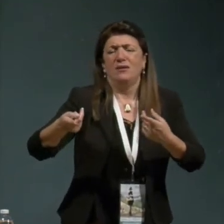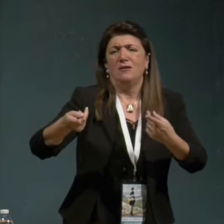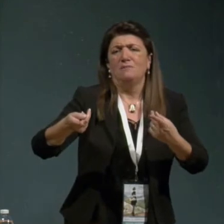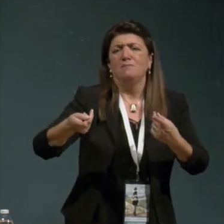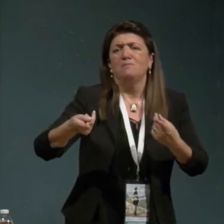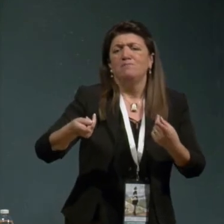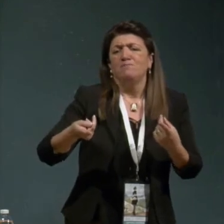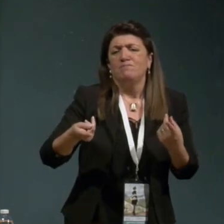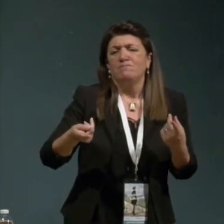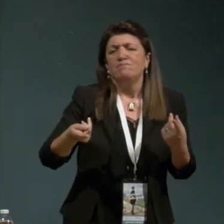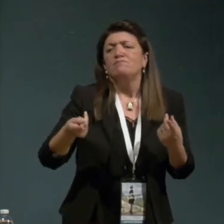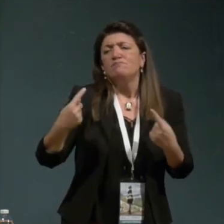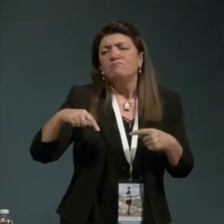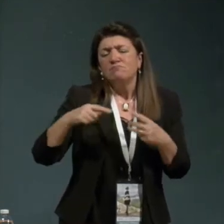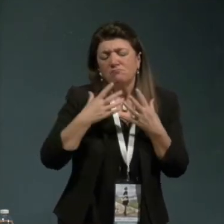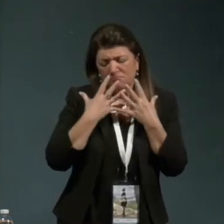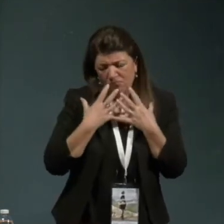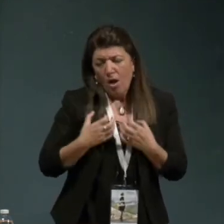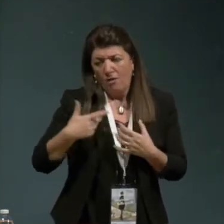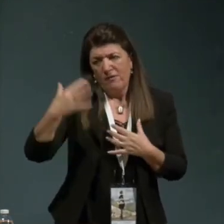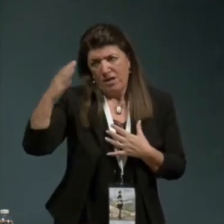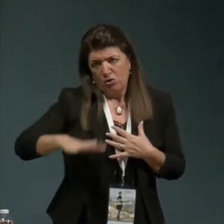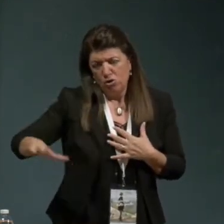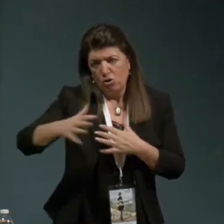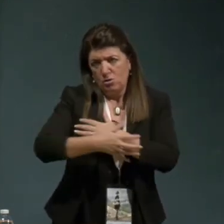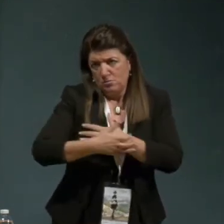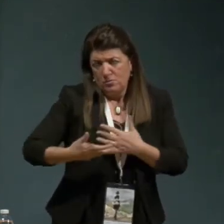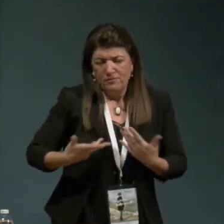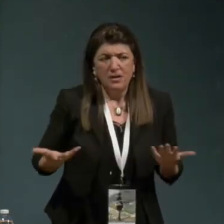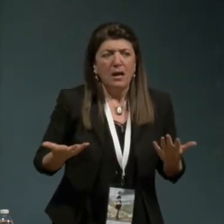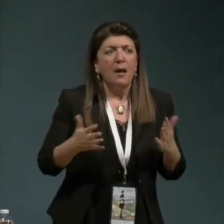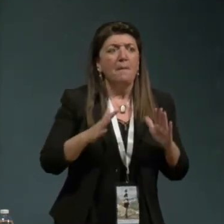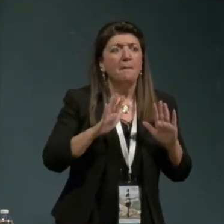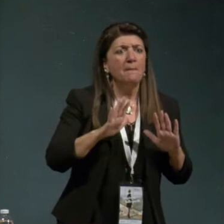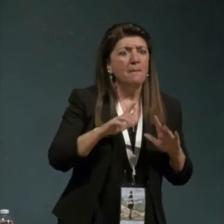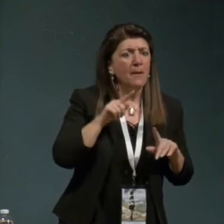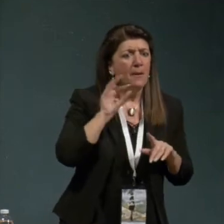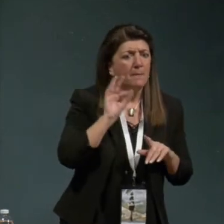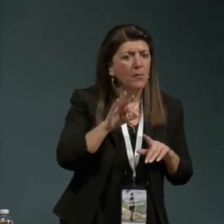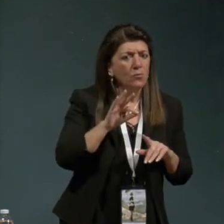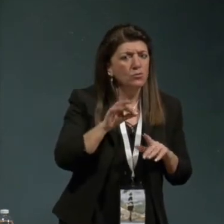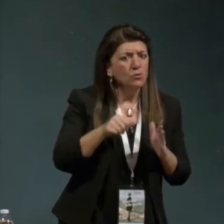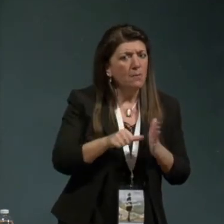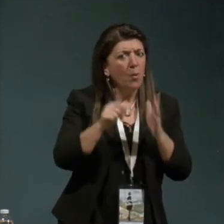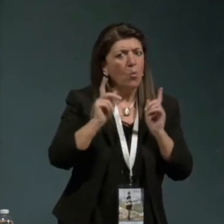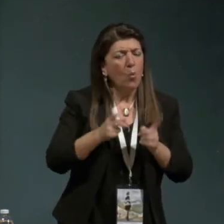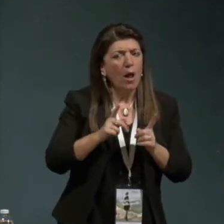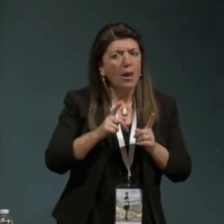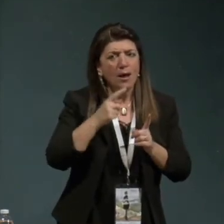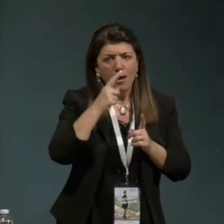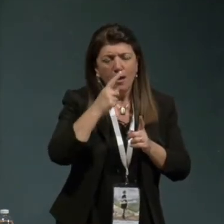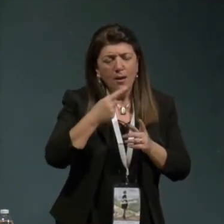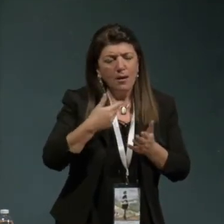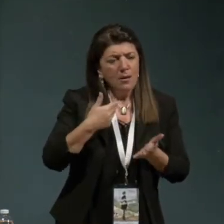essere infelici ma l'ha il rifiuto di questo benessere